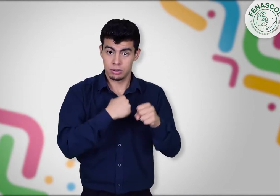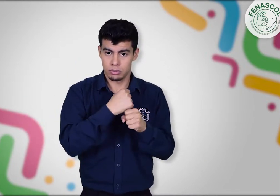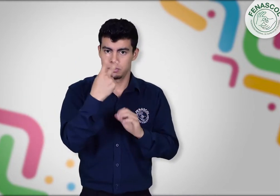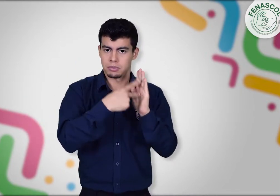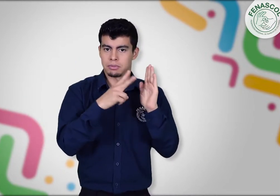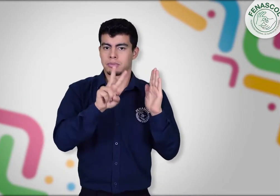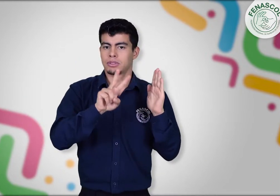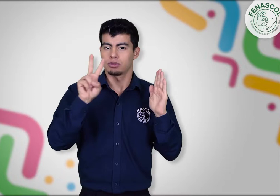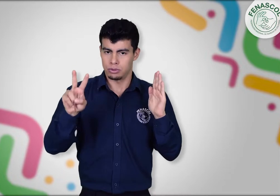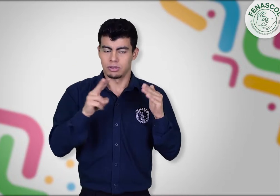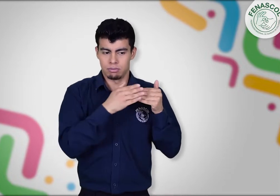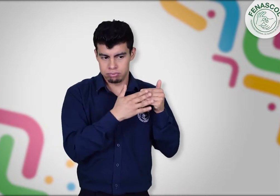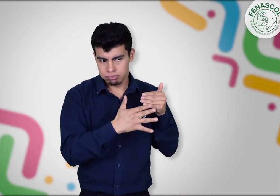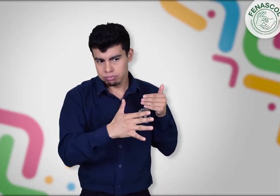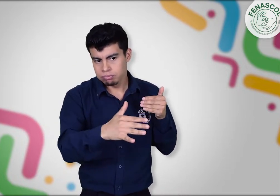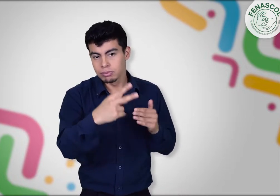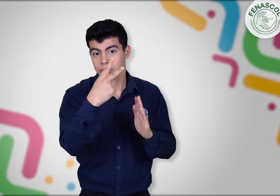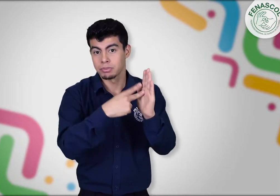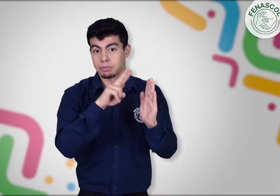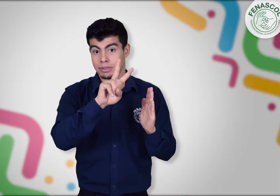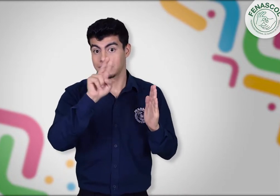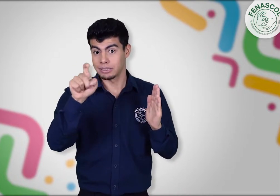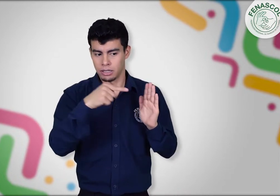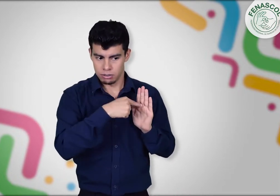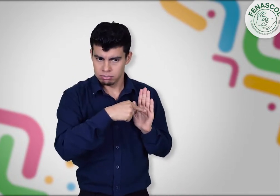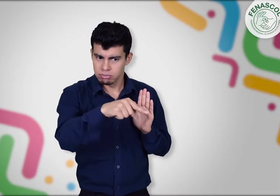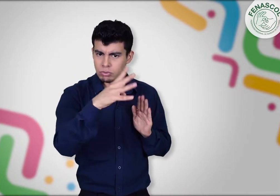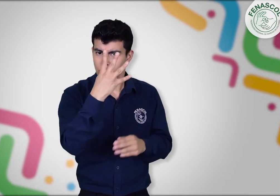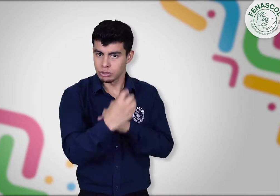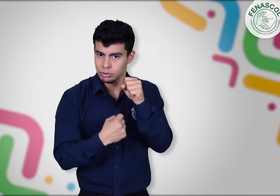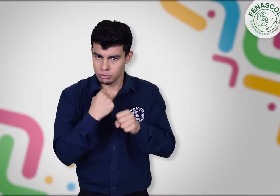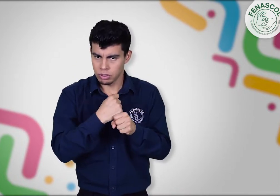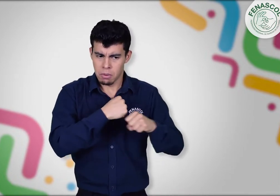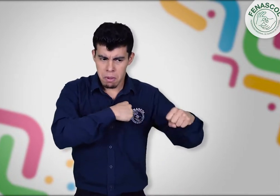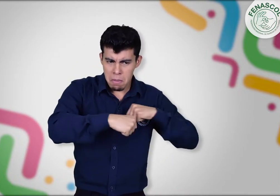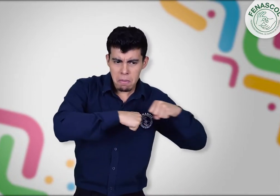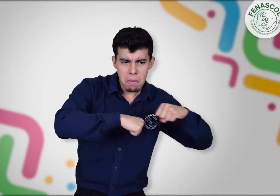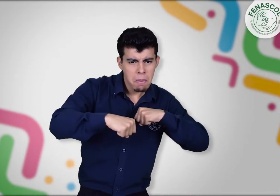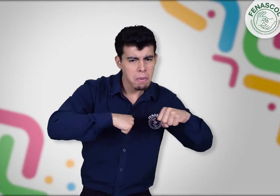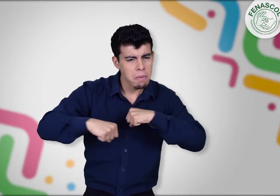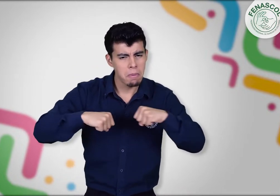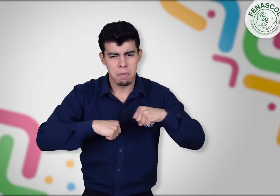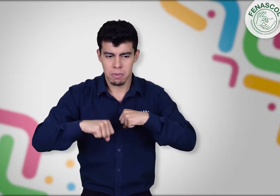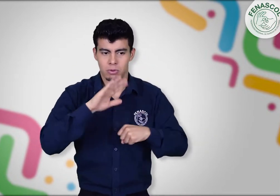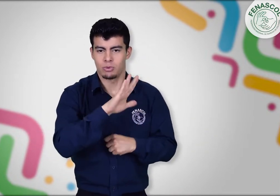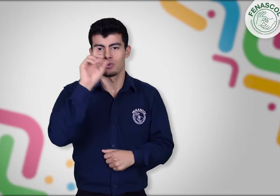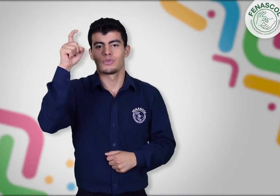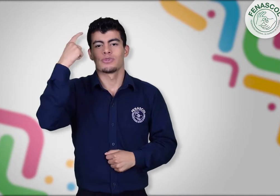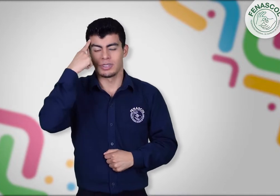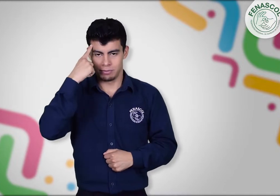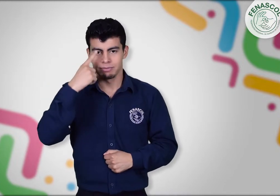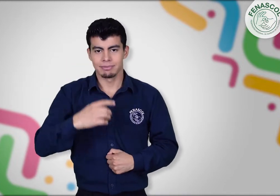desde este año 2022 hasta el año 2026, es decir, los próximos cuatro años.